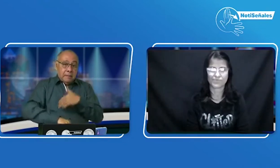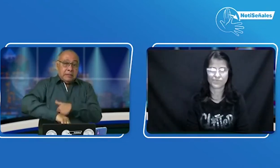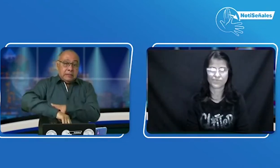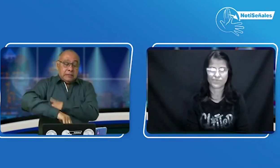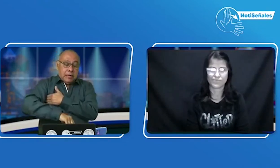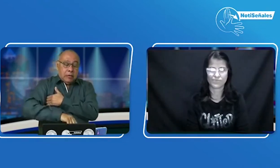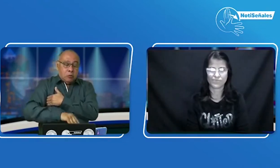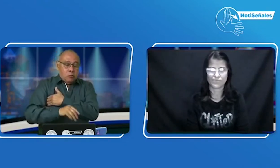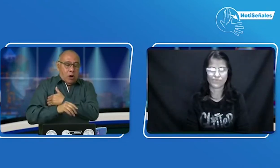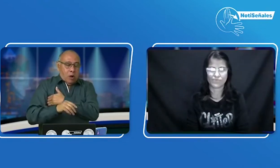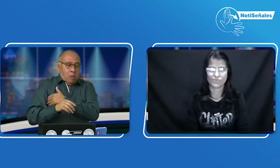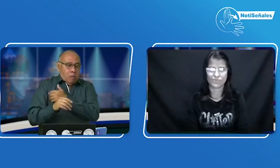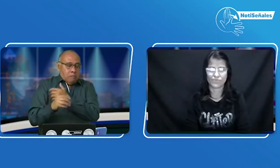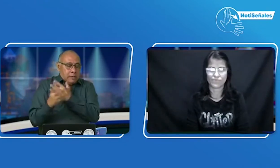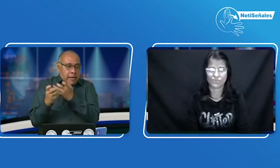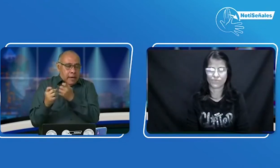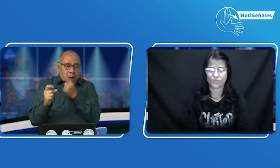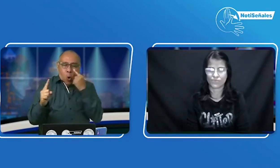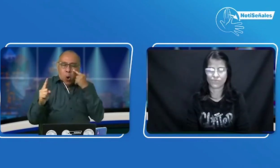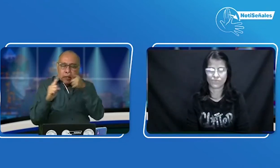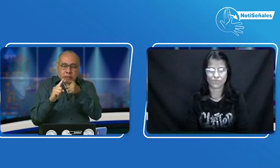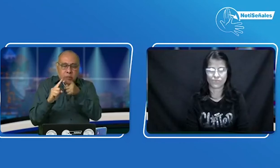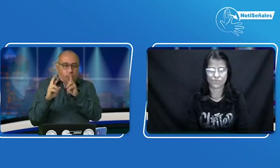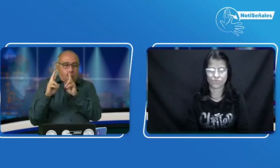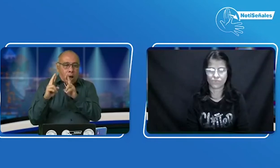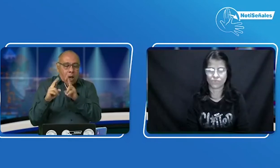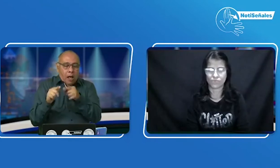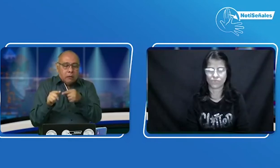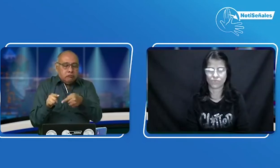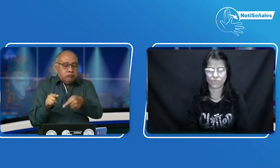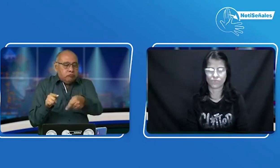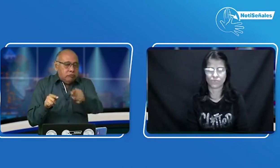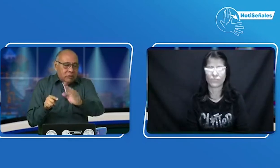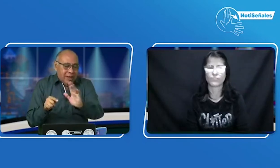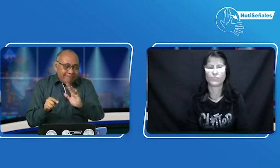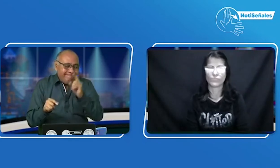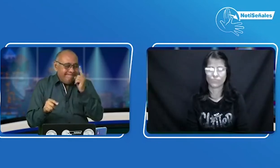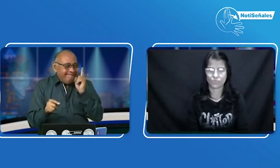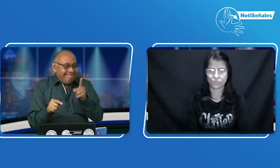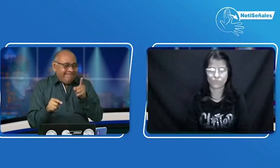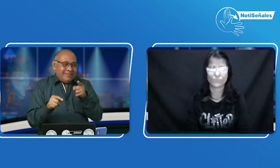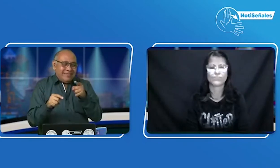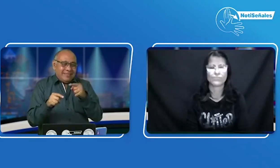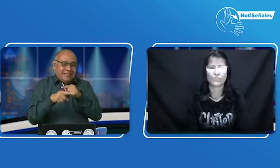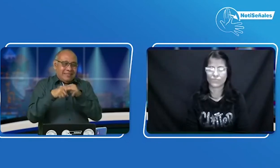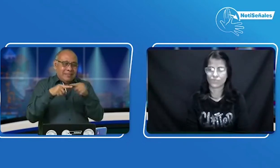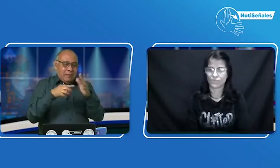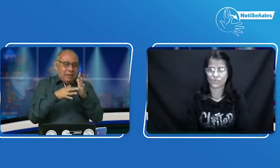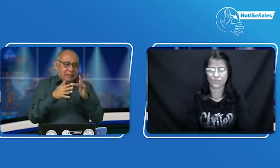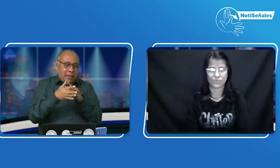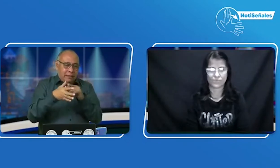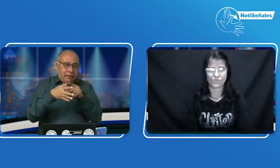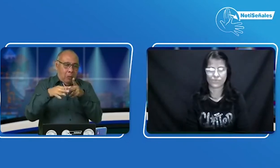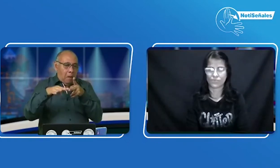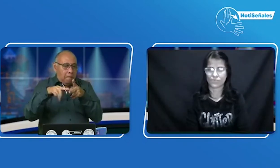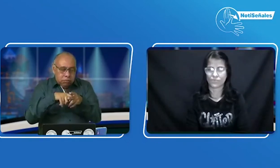Como Sandra lo comentó, lo que queremos con el Ministerio de